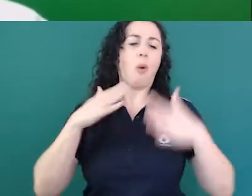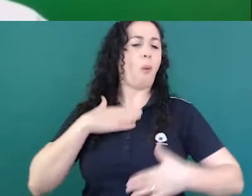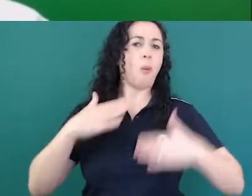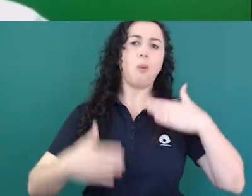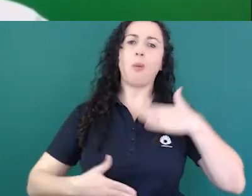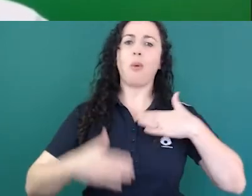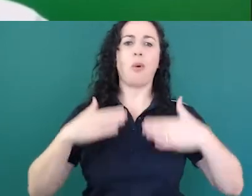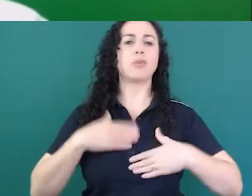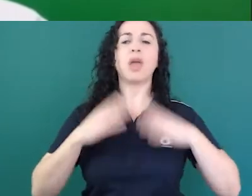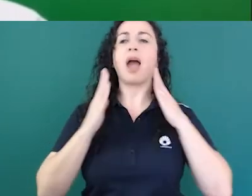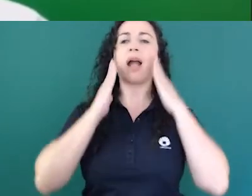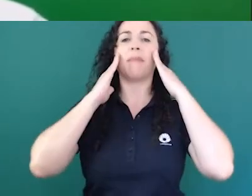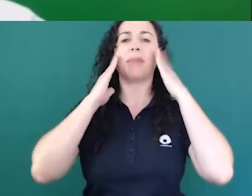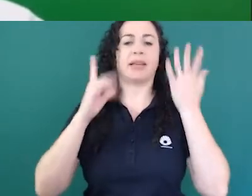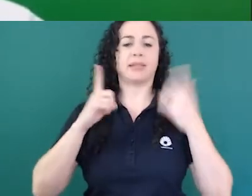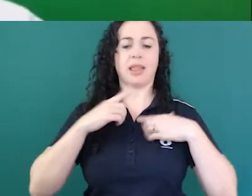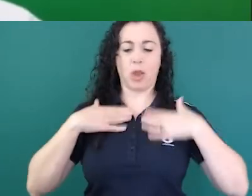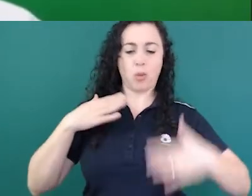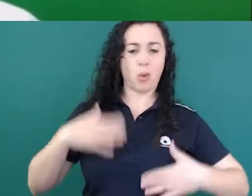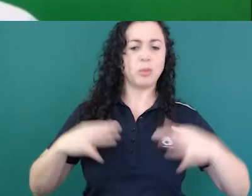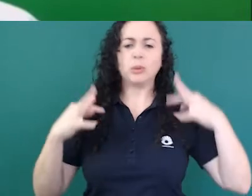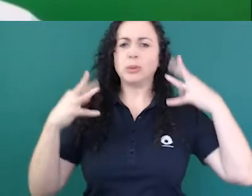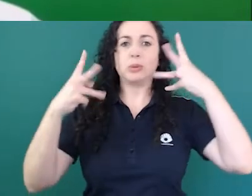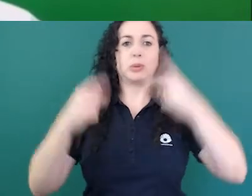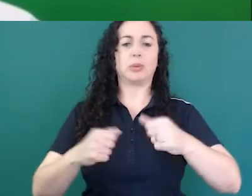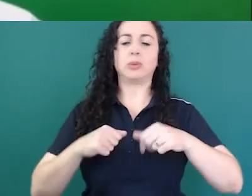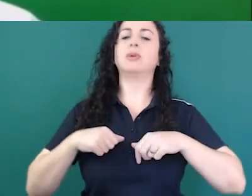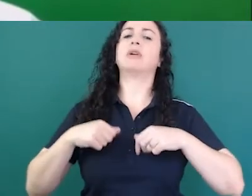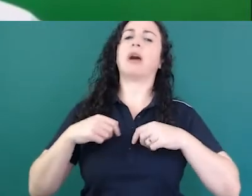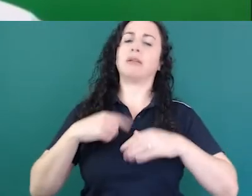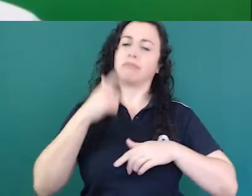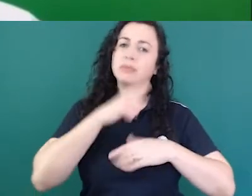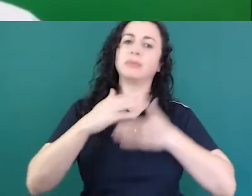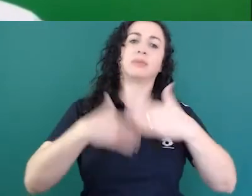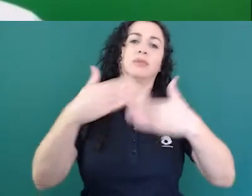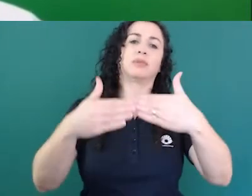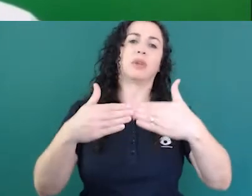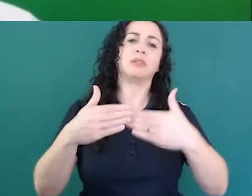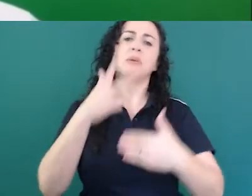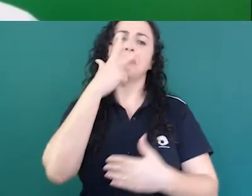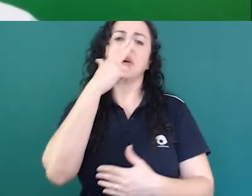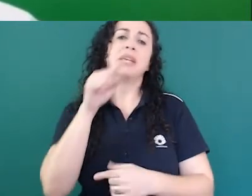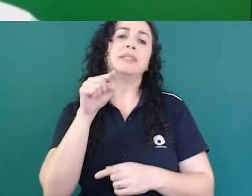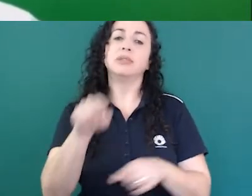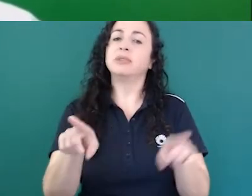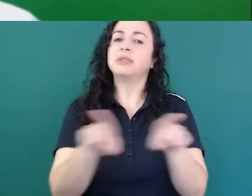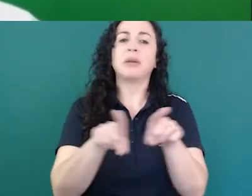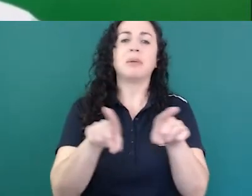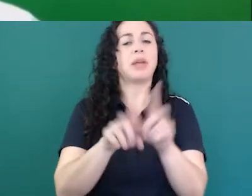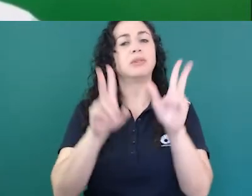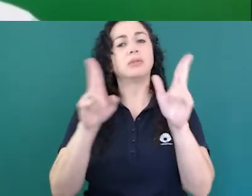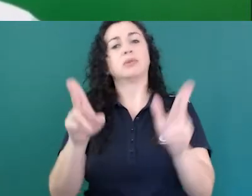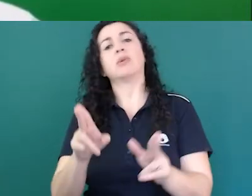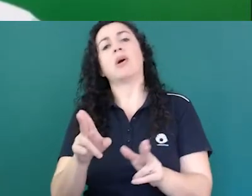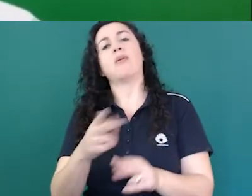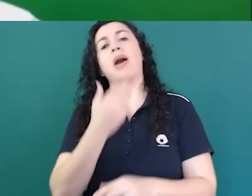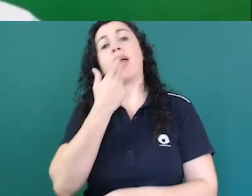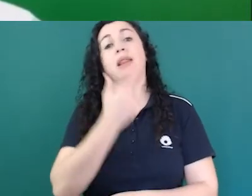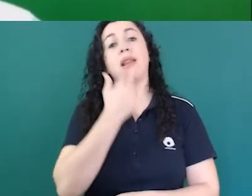não anda bem e acho que é um pouco isso a questão da língua em particular da comunidade que é surda são voltando então ao tema